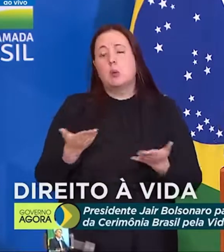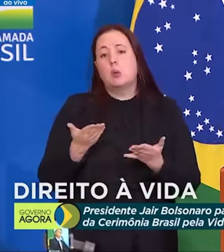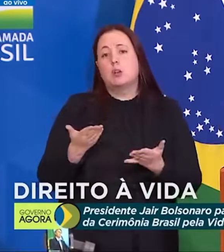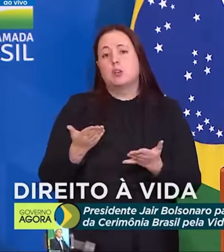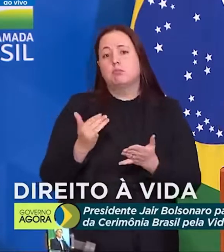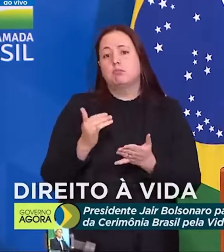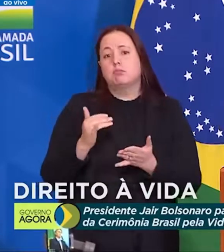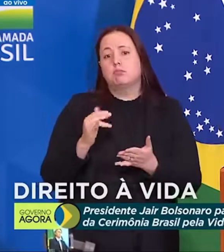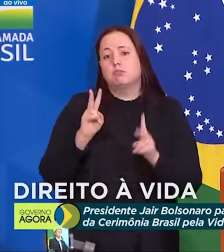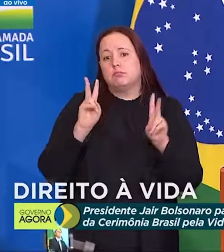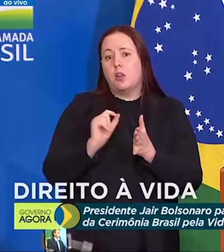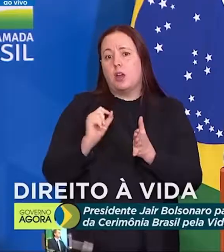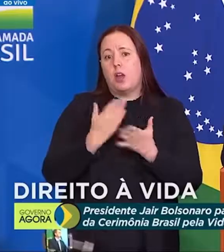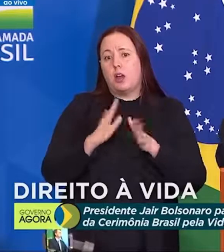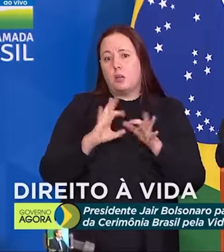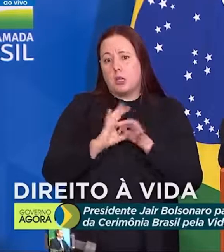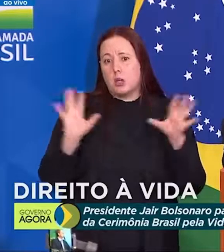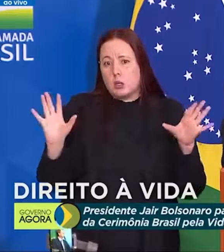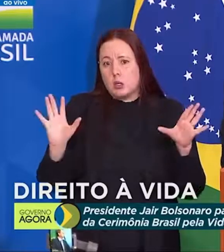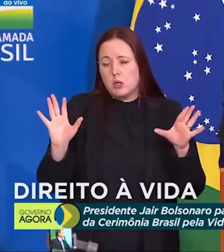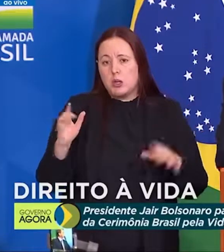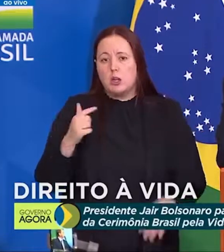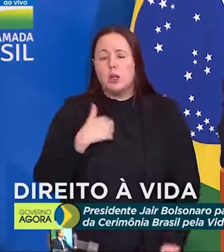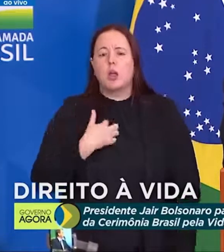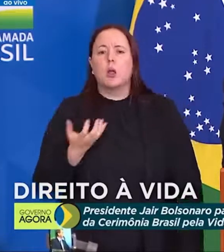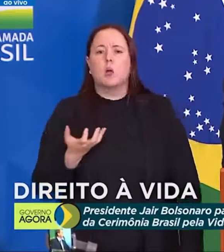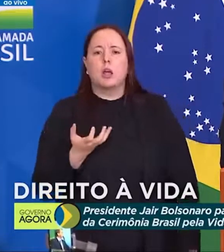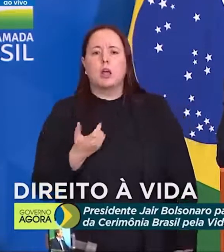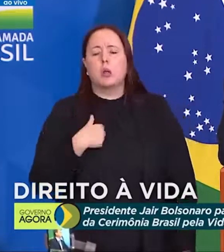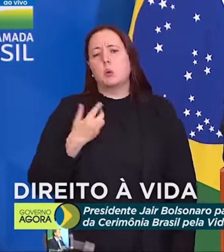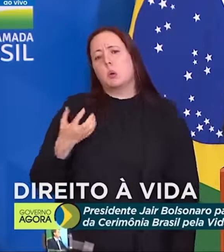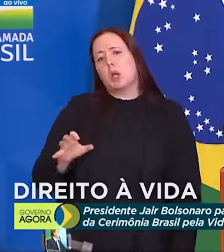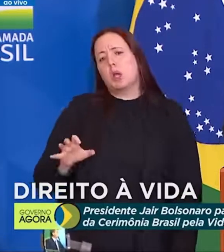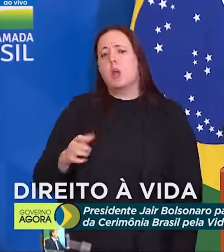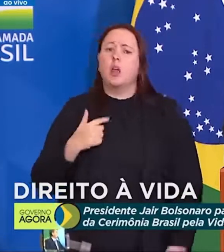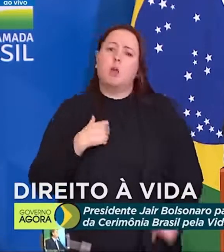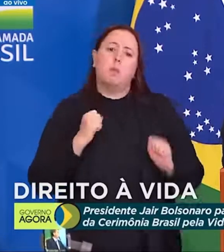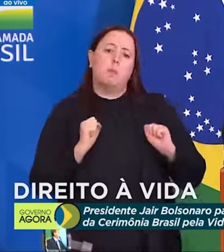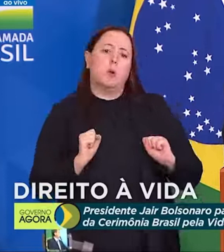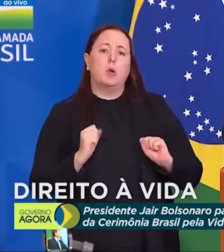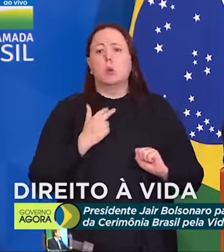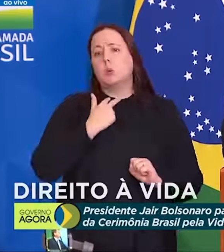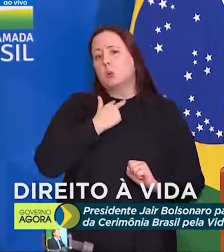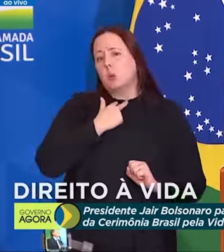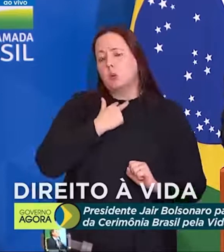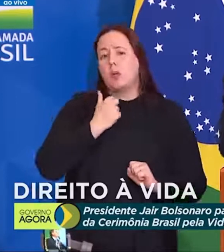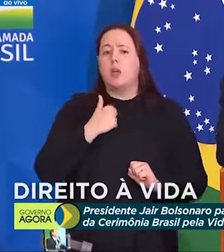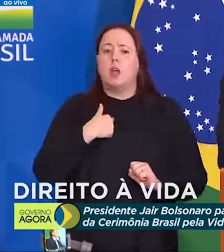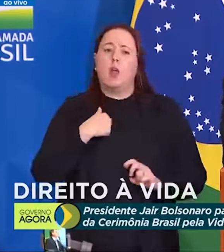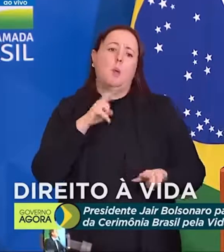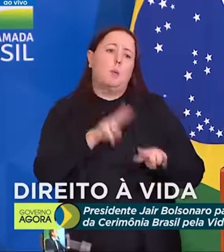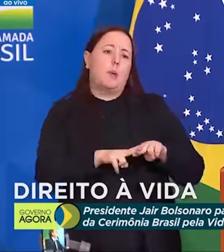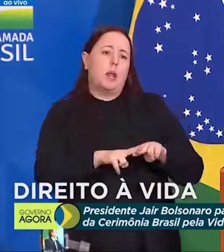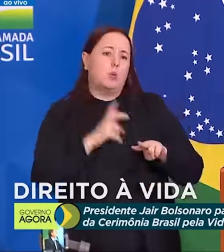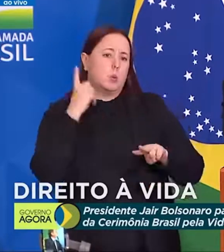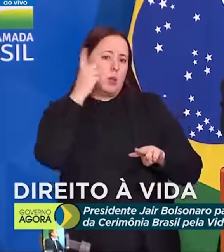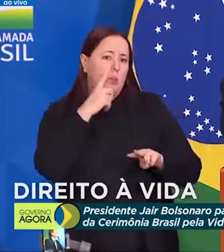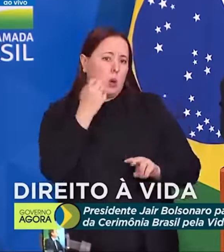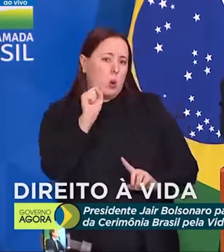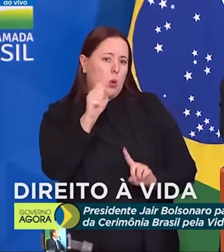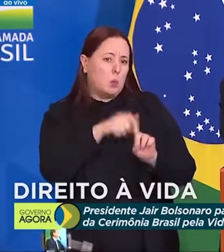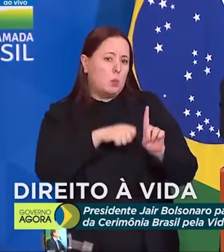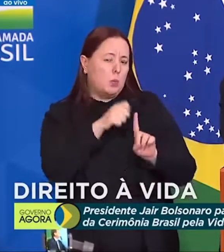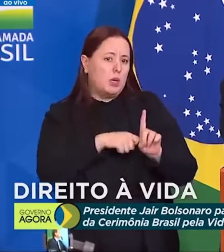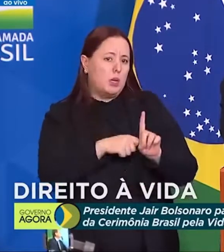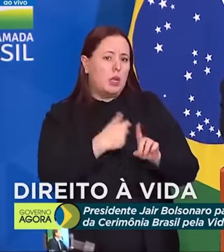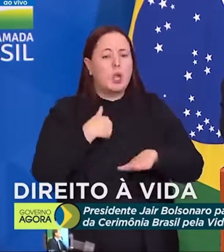armas da democracia. Eu quero eu não quero eu puno eu caço eu prendo um deputado por oito meses